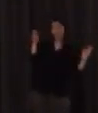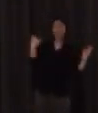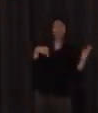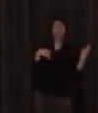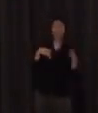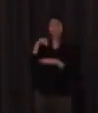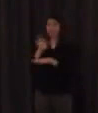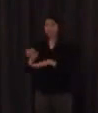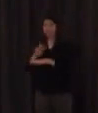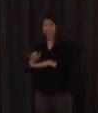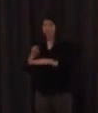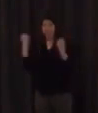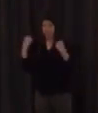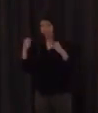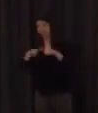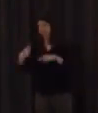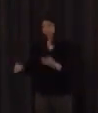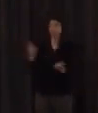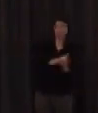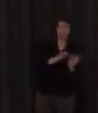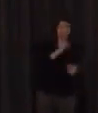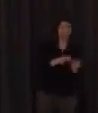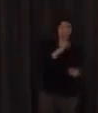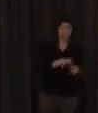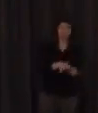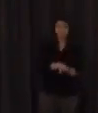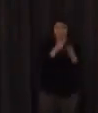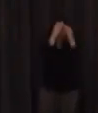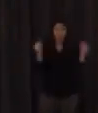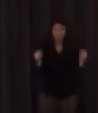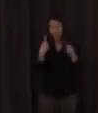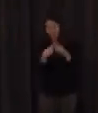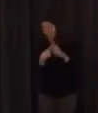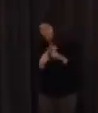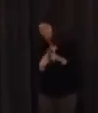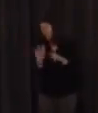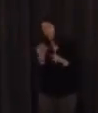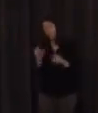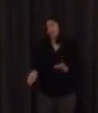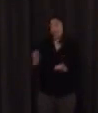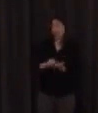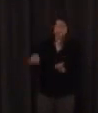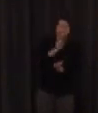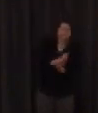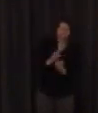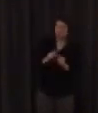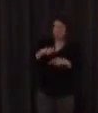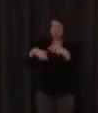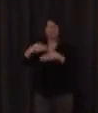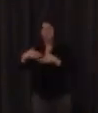vuelven en septiembre uy no me acuerdo de nada y tenemos que hacer un repaso de todo lo anterior entonces